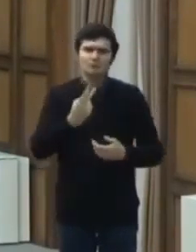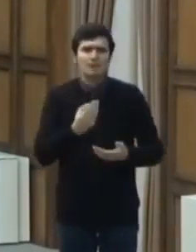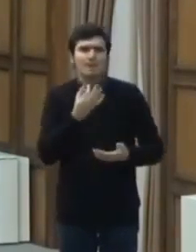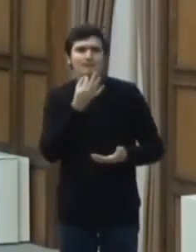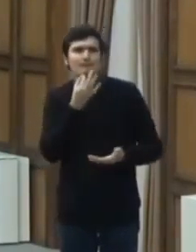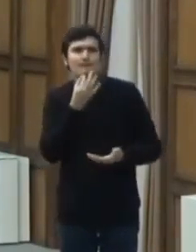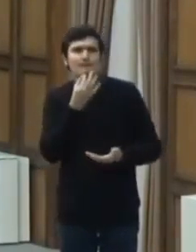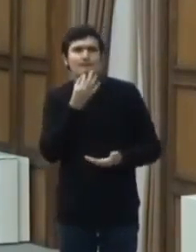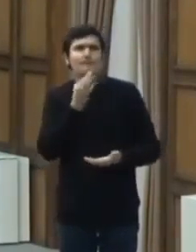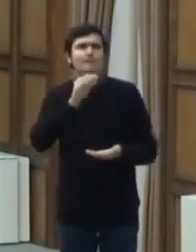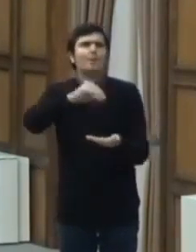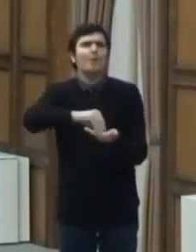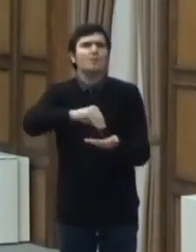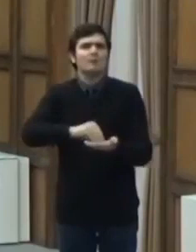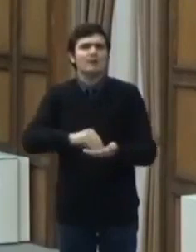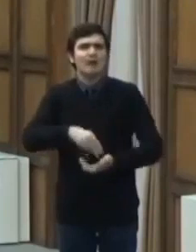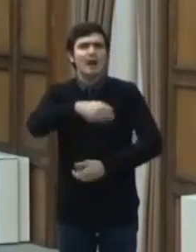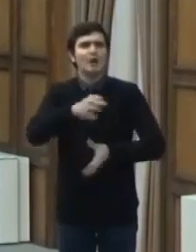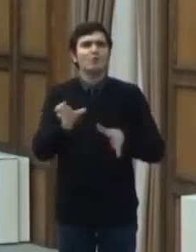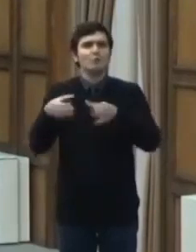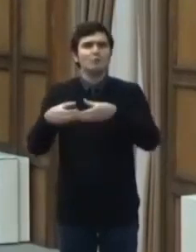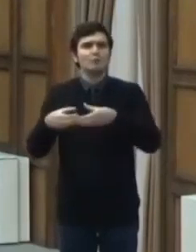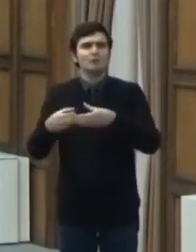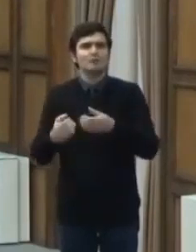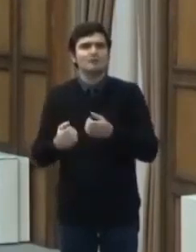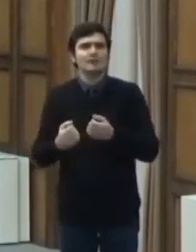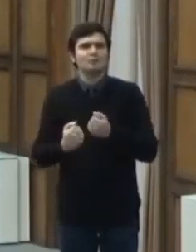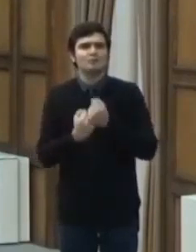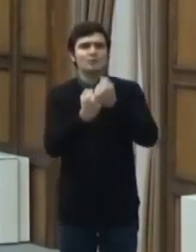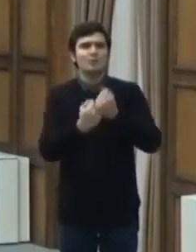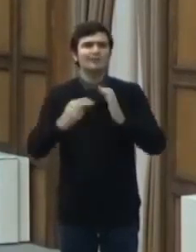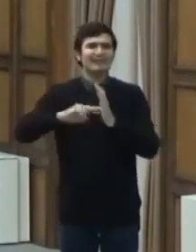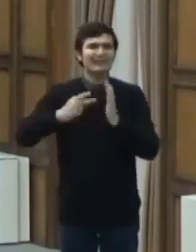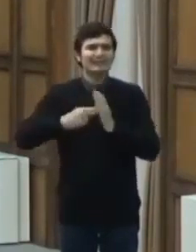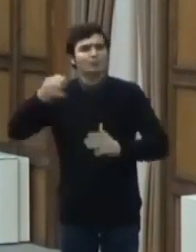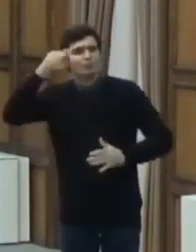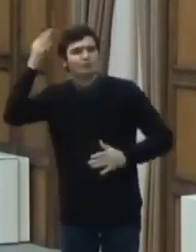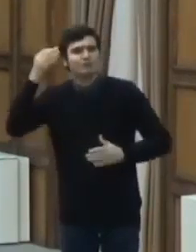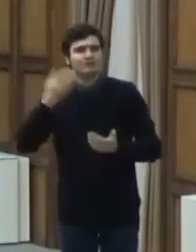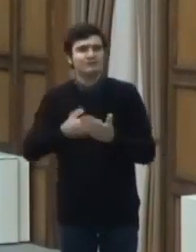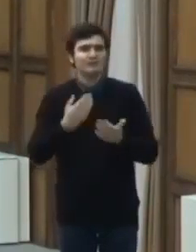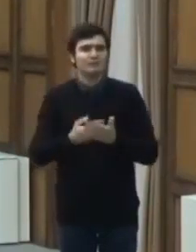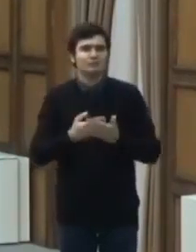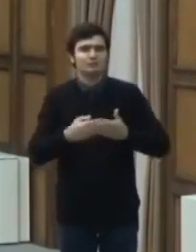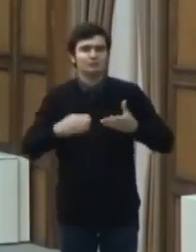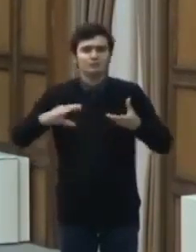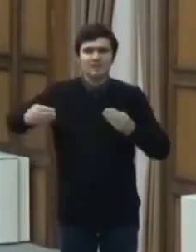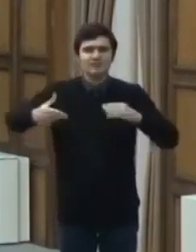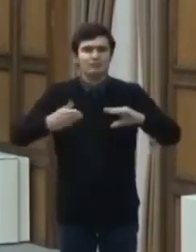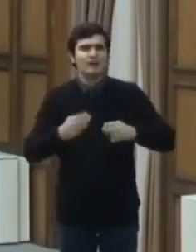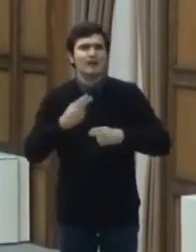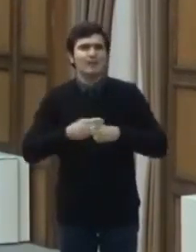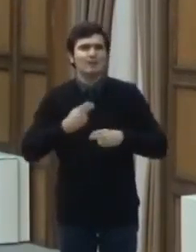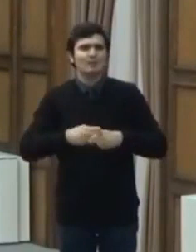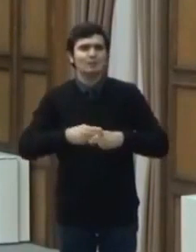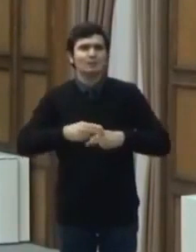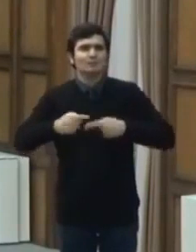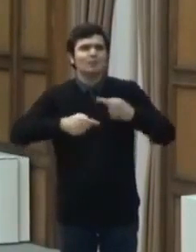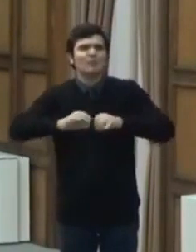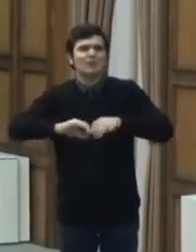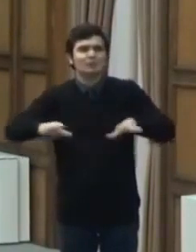de suport tehnico-științific pentru gestionarea bolilor înalt contagioase pe teritoriul României,